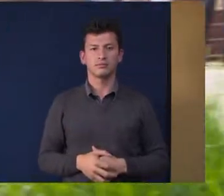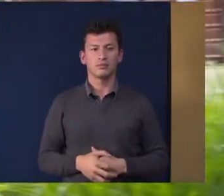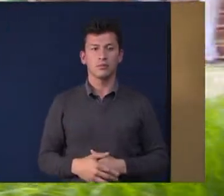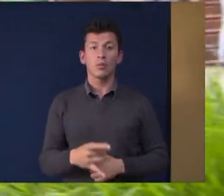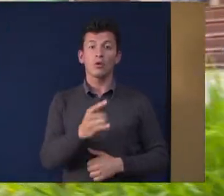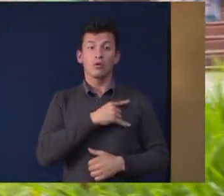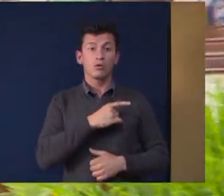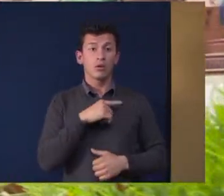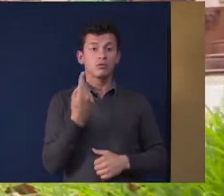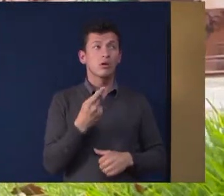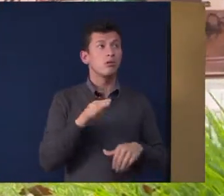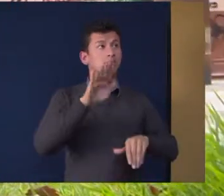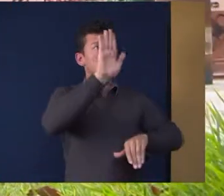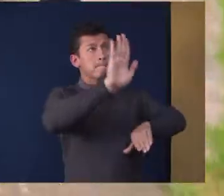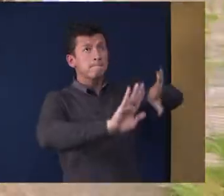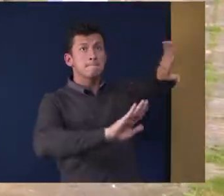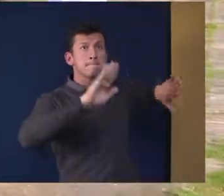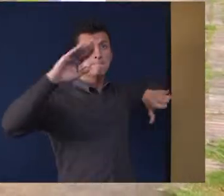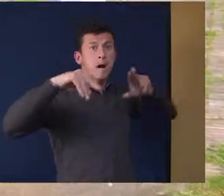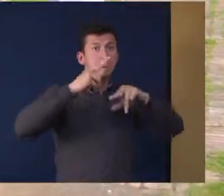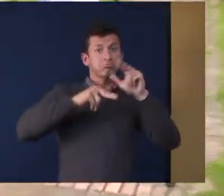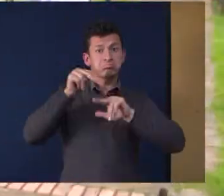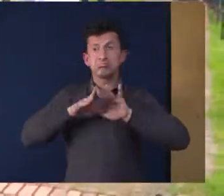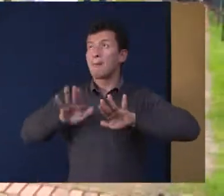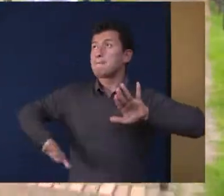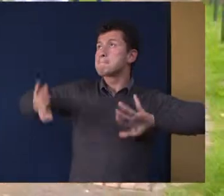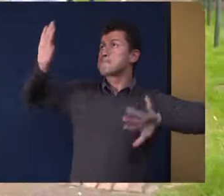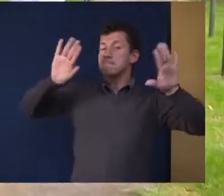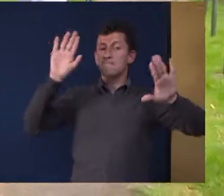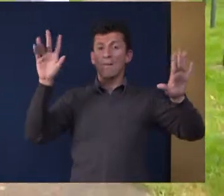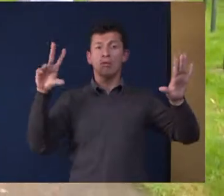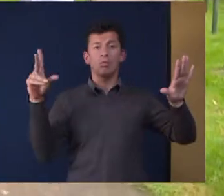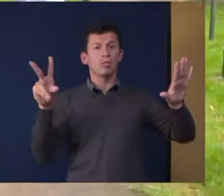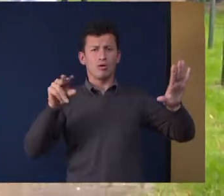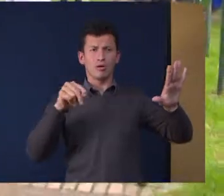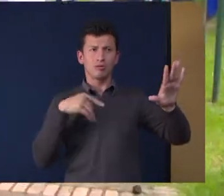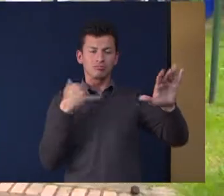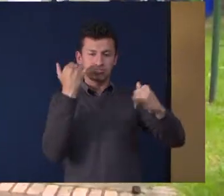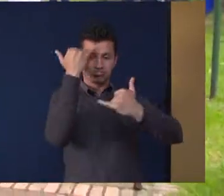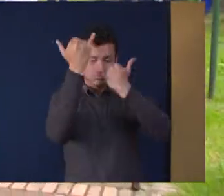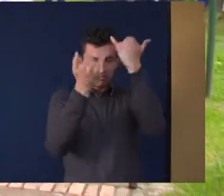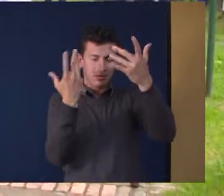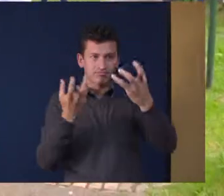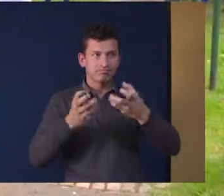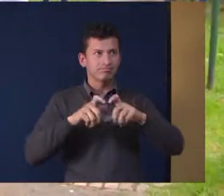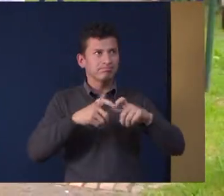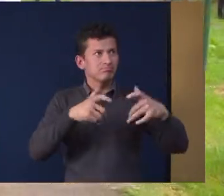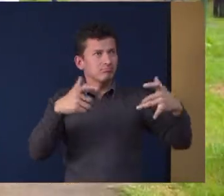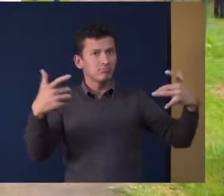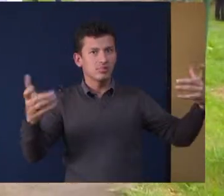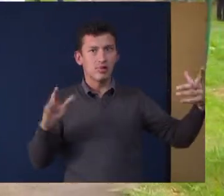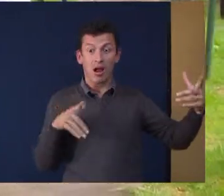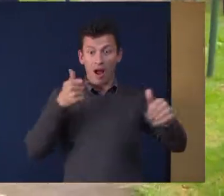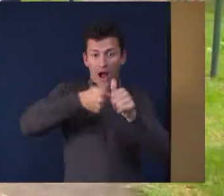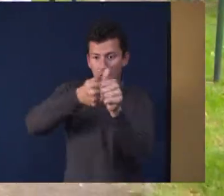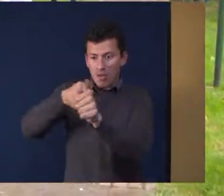que empiecen a trascender esas ideas Y empiecen a aportar su granito de arena, cuidándola,